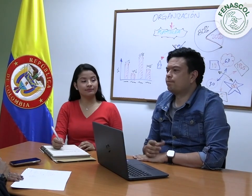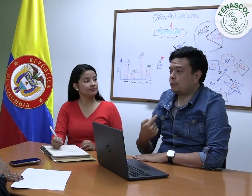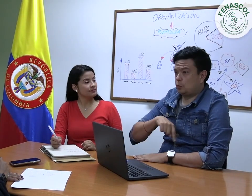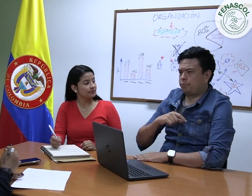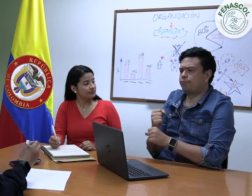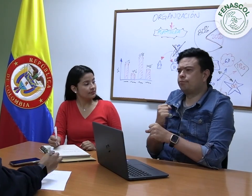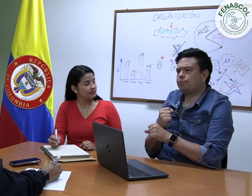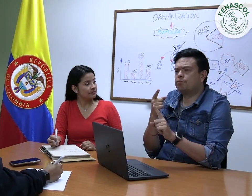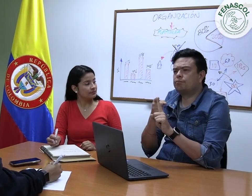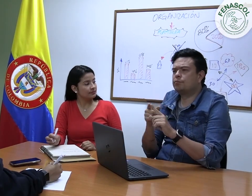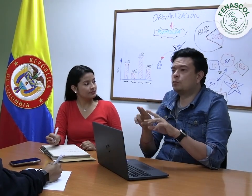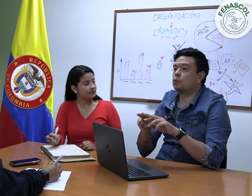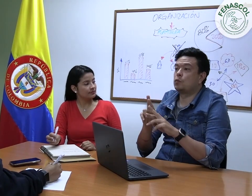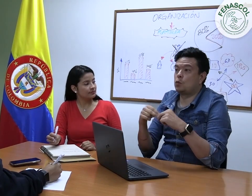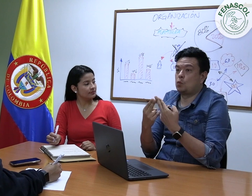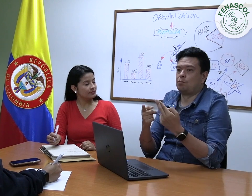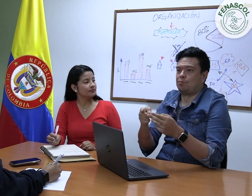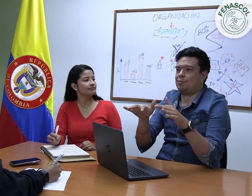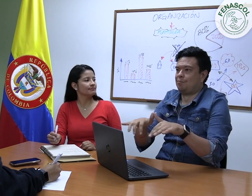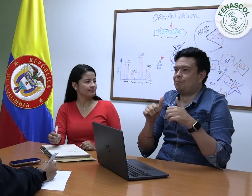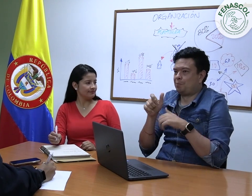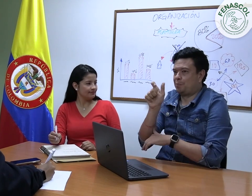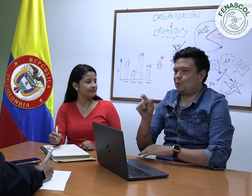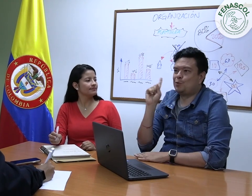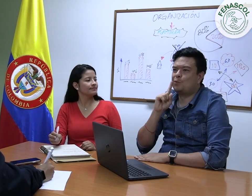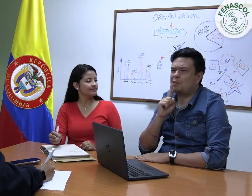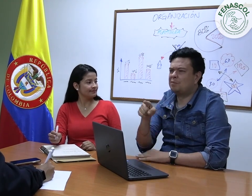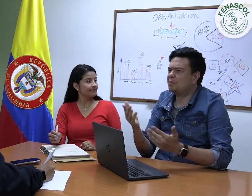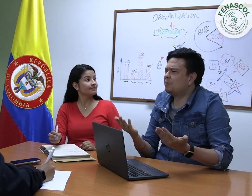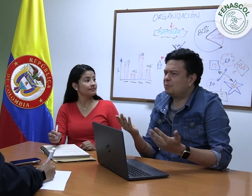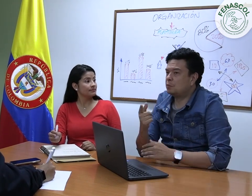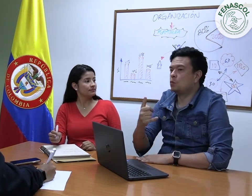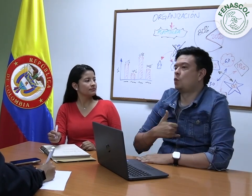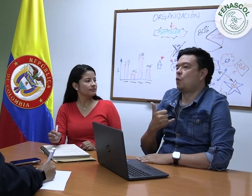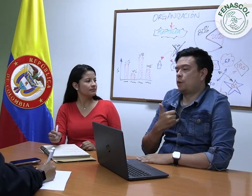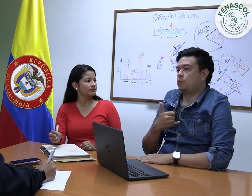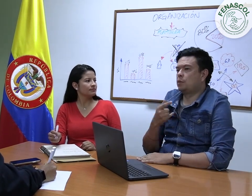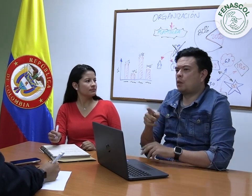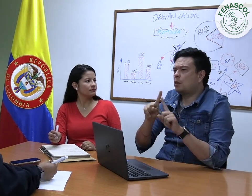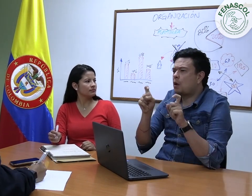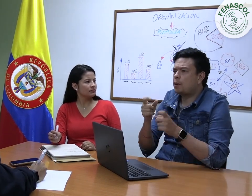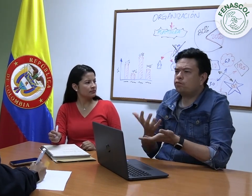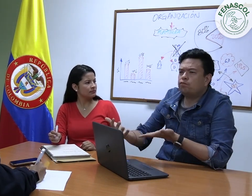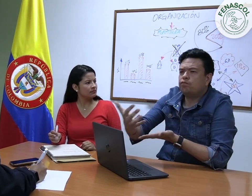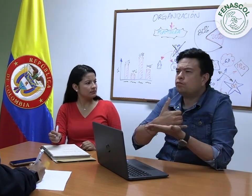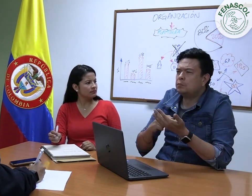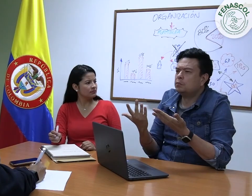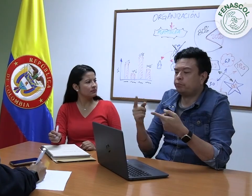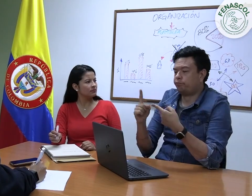Sí, nuestro trabajo tiene como objetivo reuniarnos con la Asamblea de Personas Sotas para hablar sobre los jóvenes y recoger información relacionada a, primero,